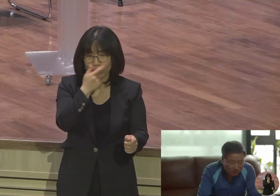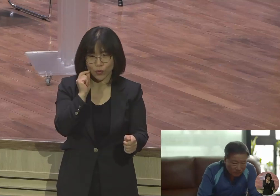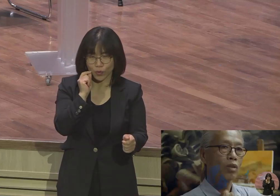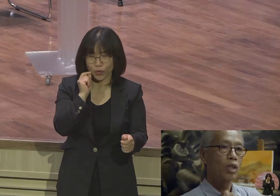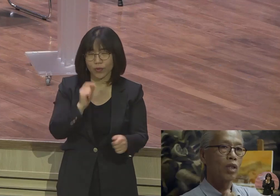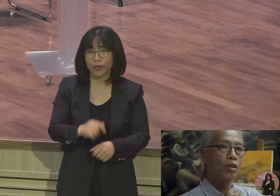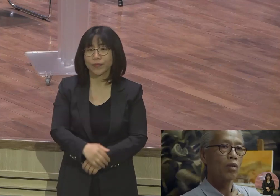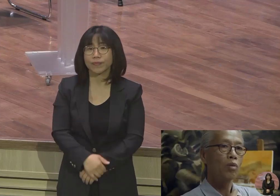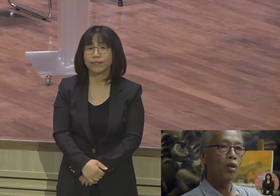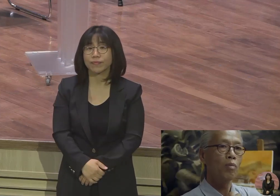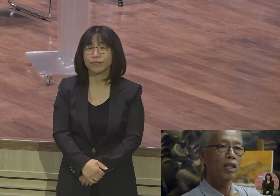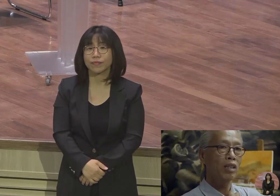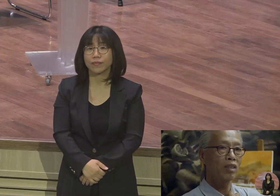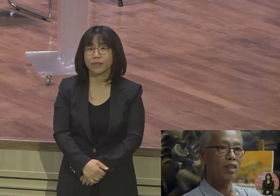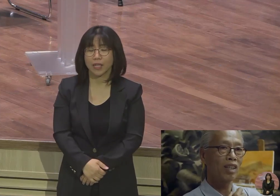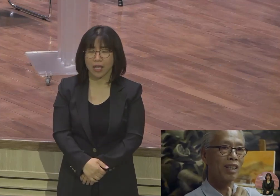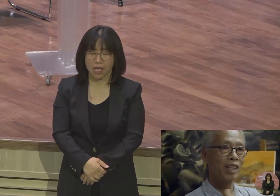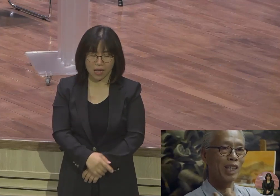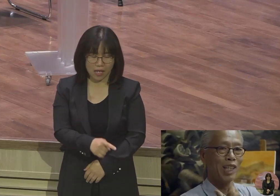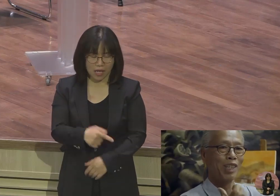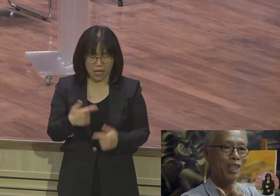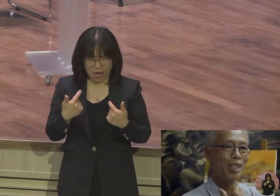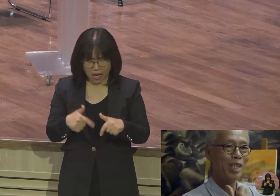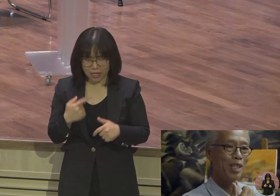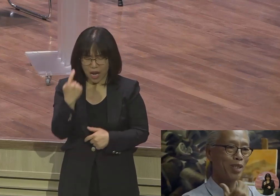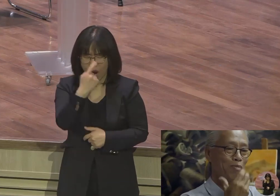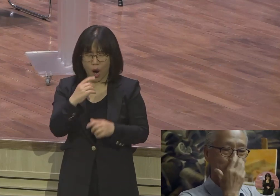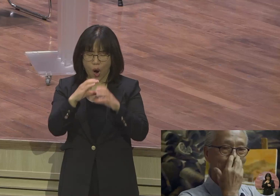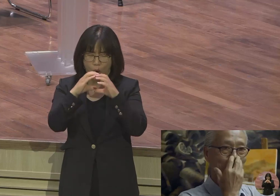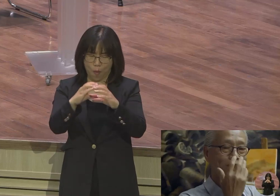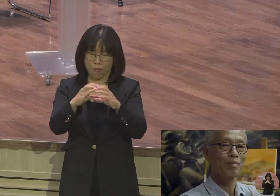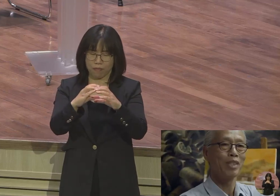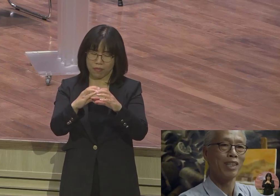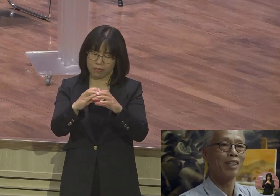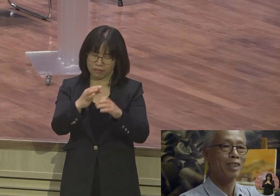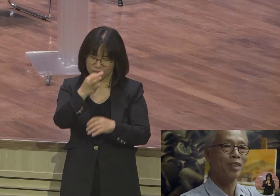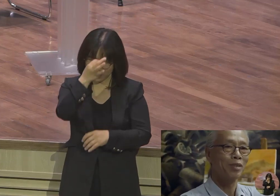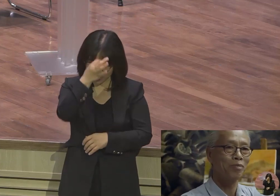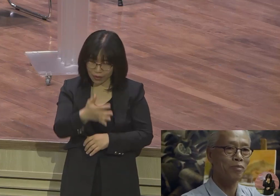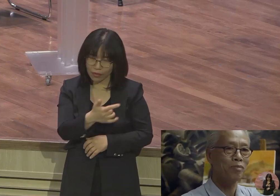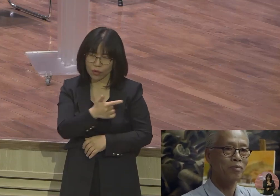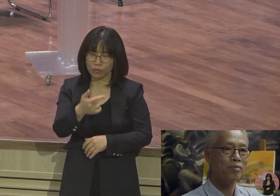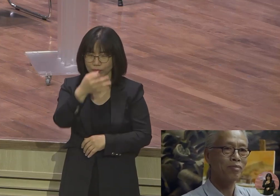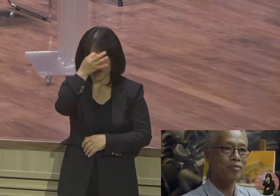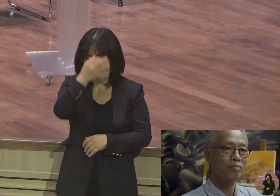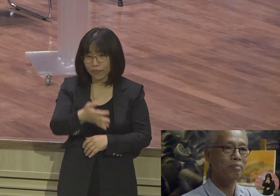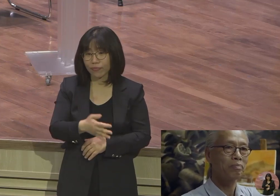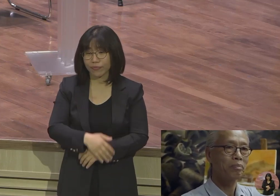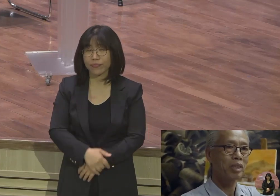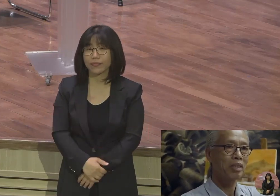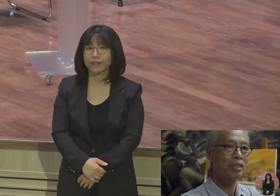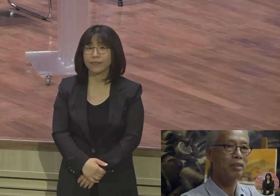너무 엄하게 했더니 그게 진짜 미안하다. 미안해.